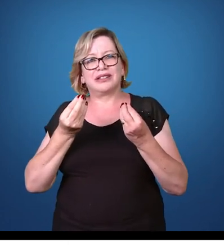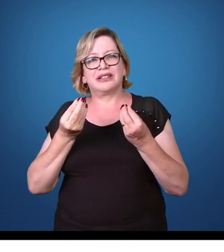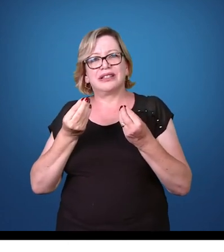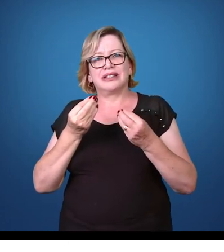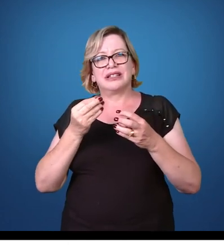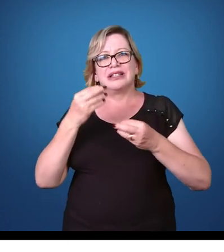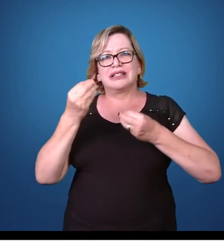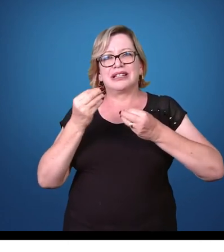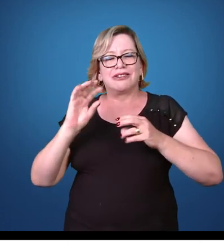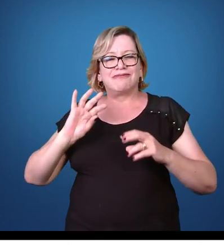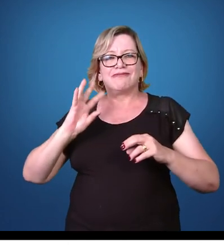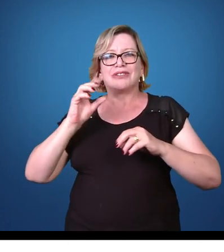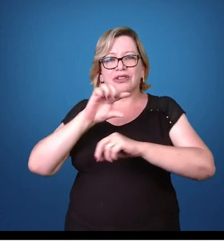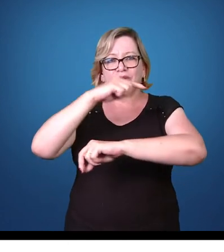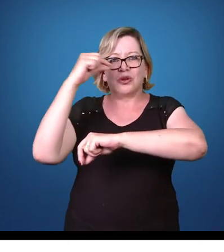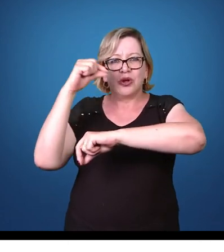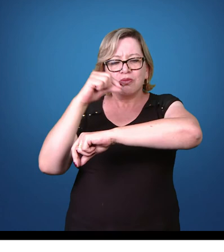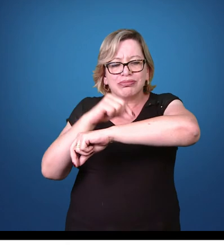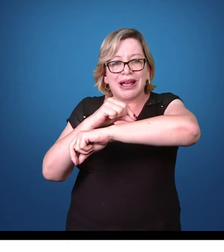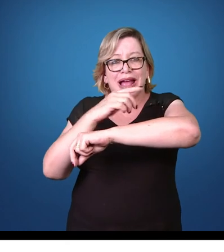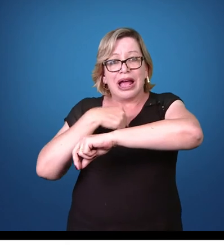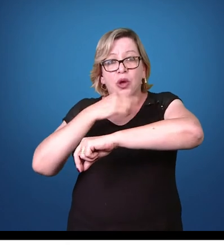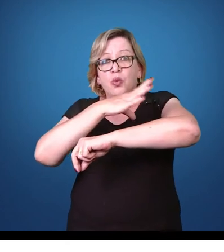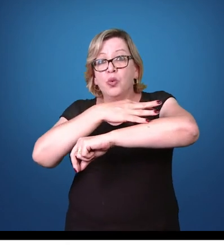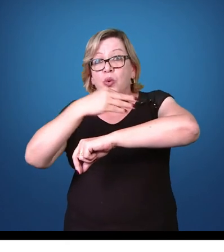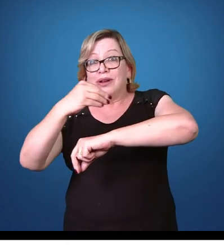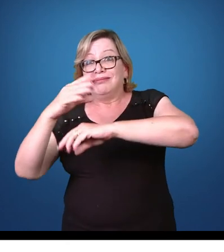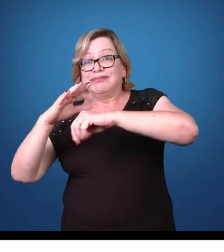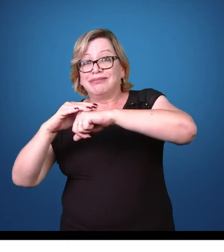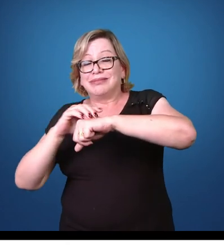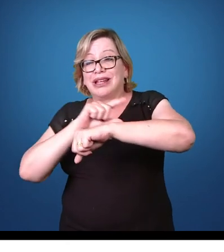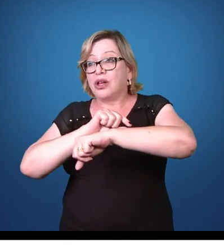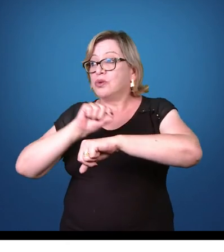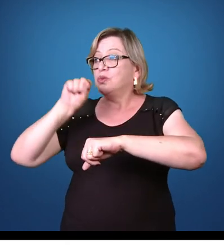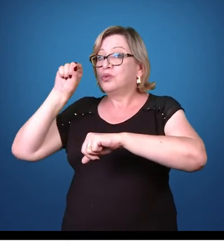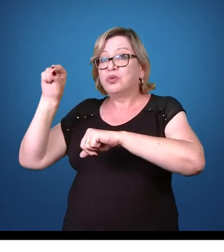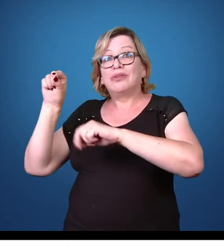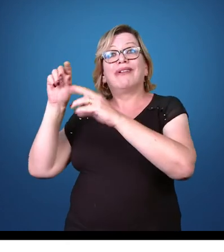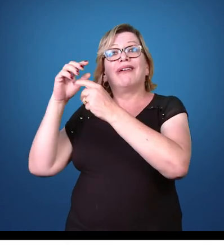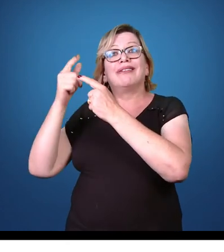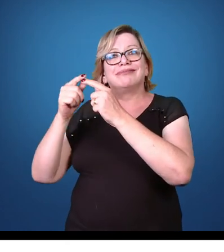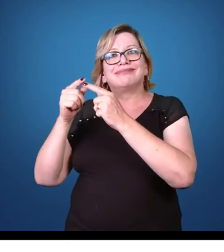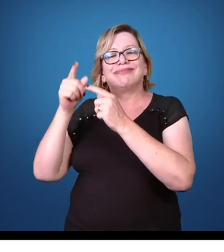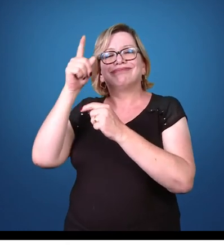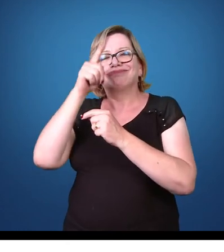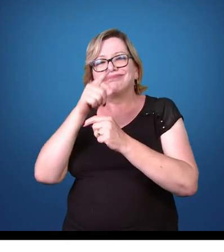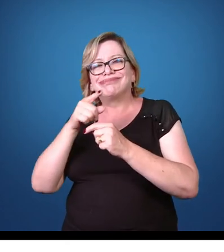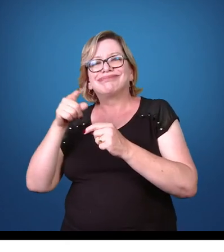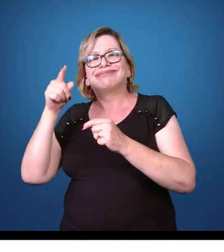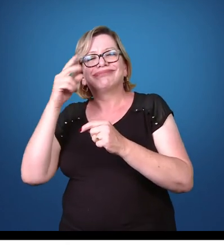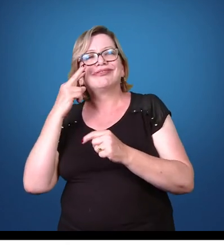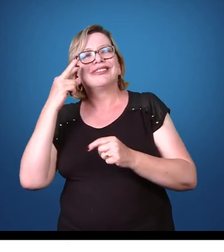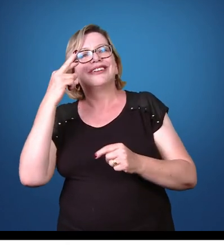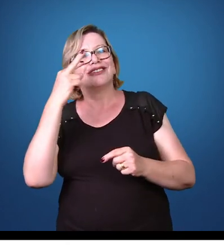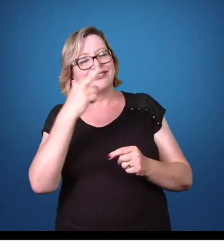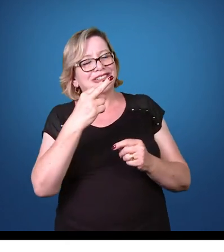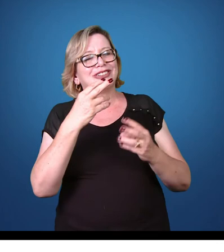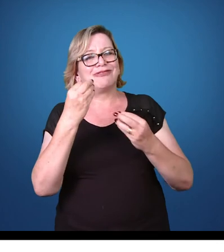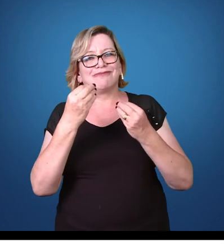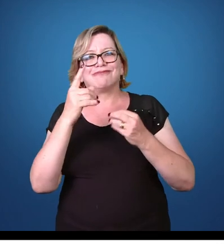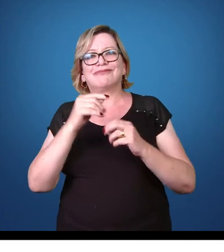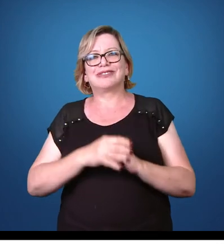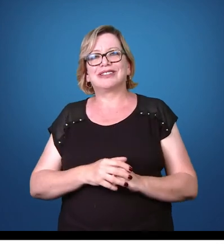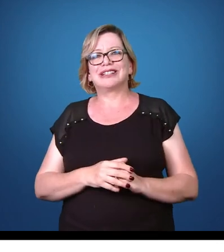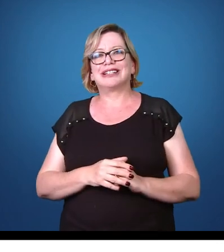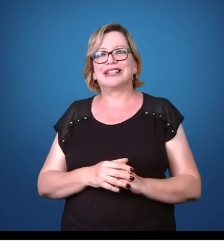hospedeiro, essas formas de esporozoítos podem contaminar esse hospedeiro. Então, a gente fecha o ciclo dessa forma.